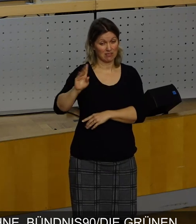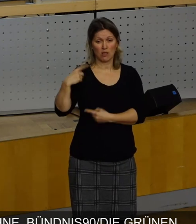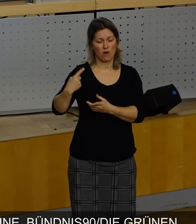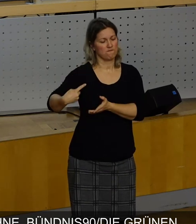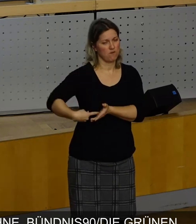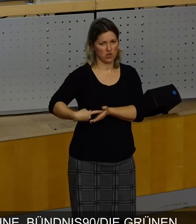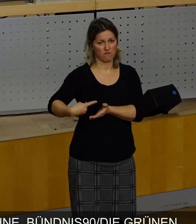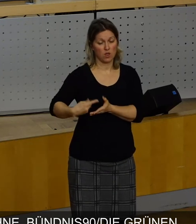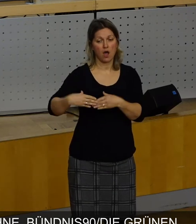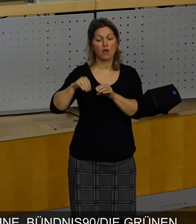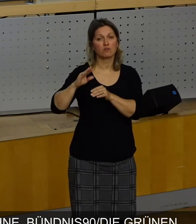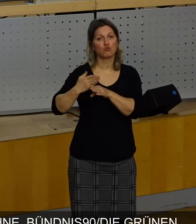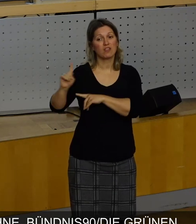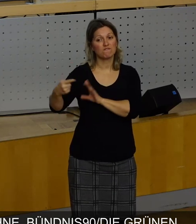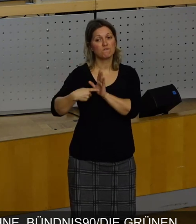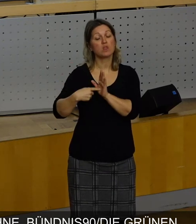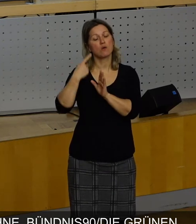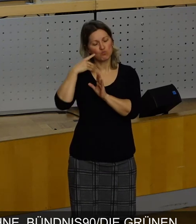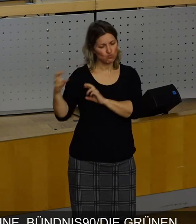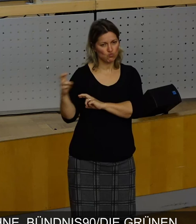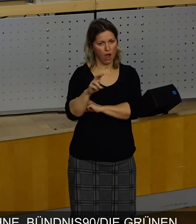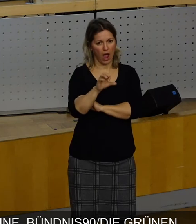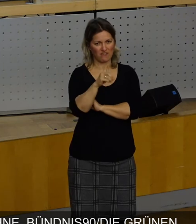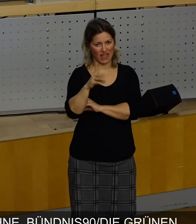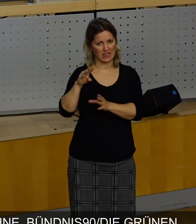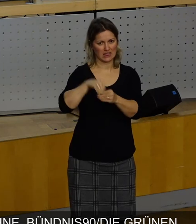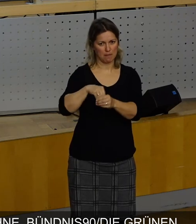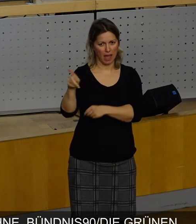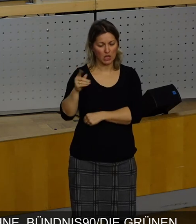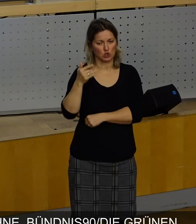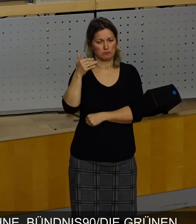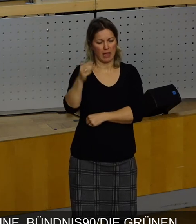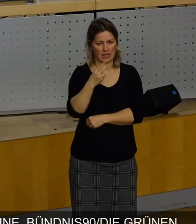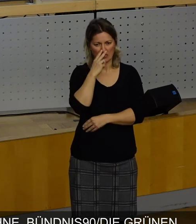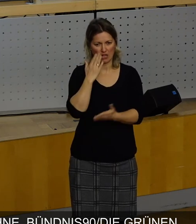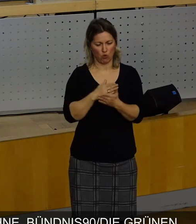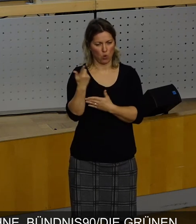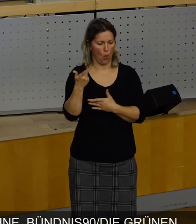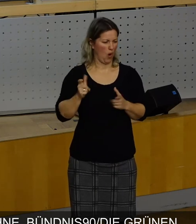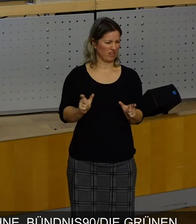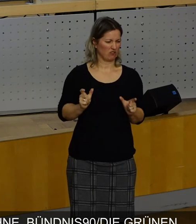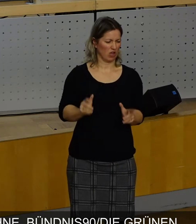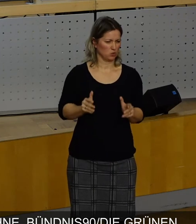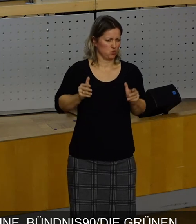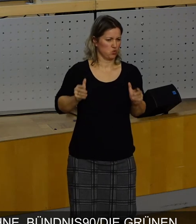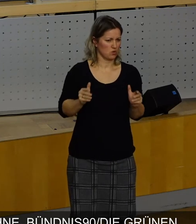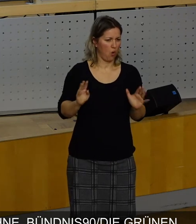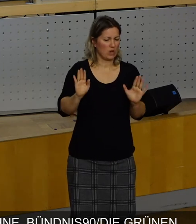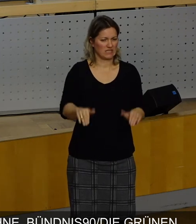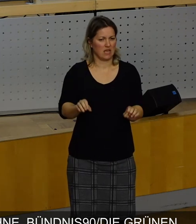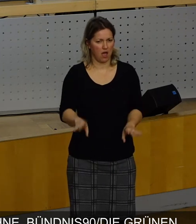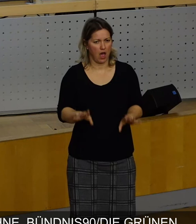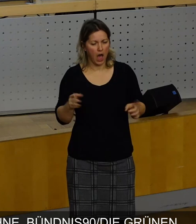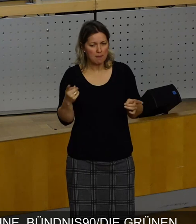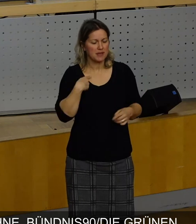am Anfang gefordert, dass die AfD mit am Tisch ist. Dann haben Sie gemerkt, da ist der Widerstand vielleicht zu groß. Dann haben Sie